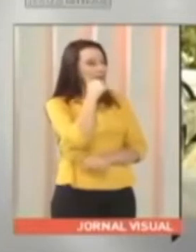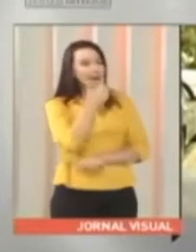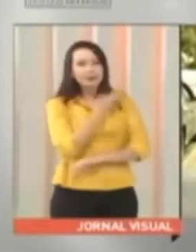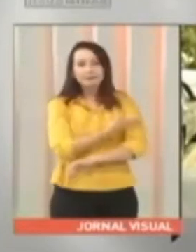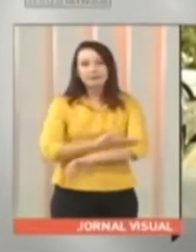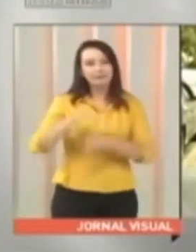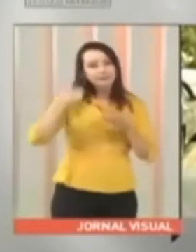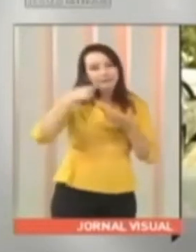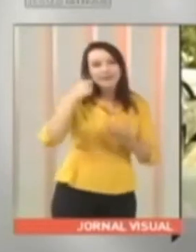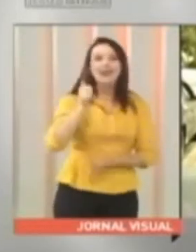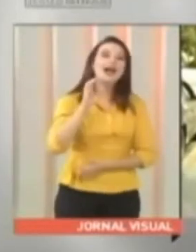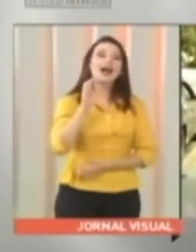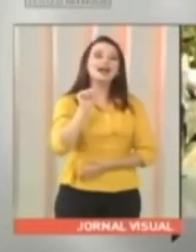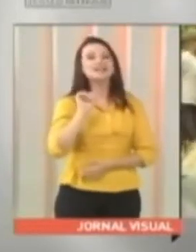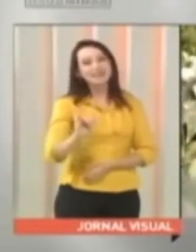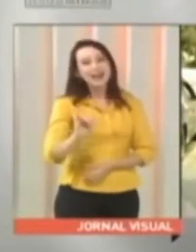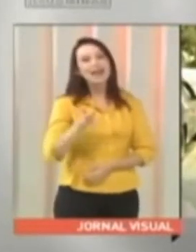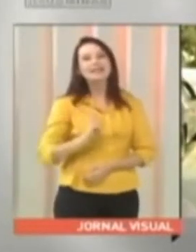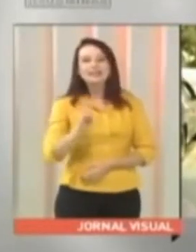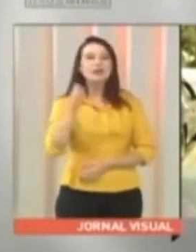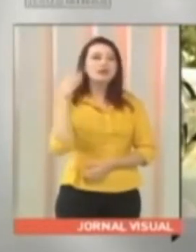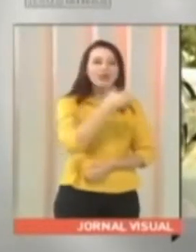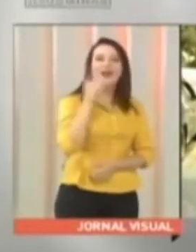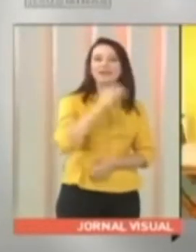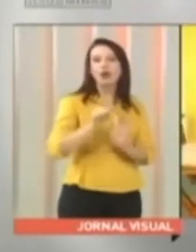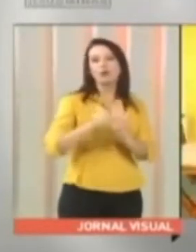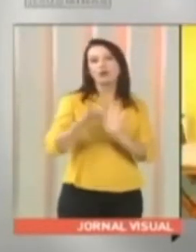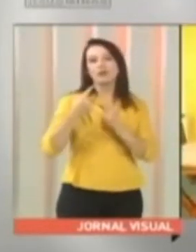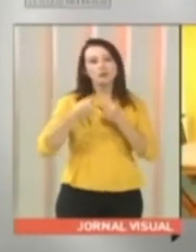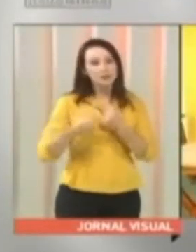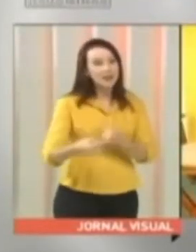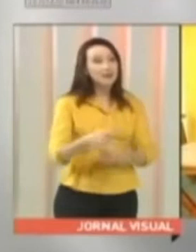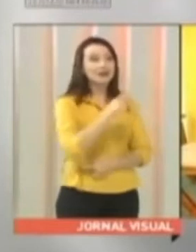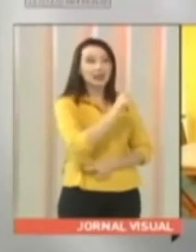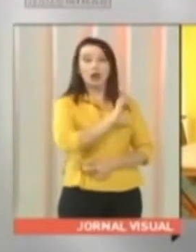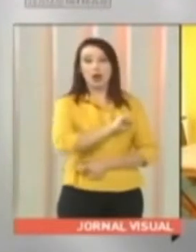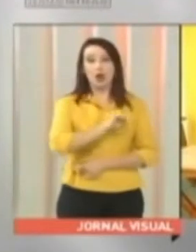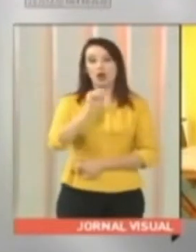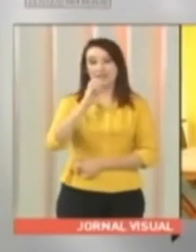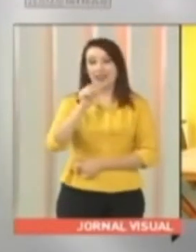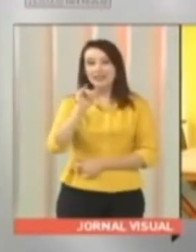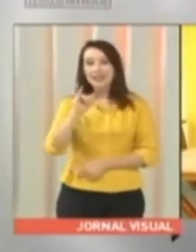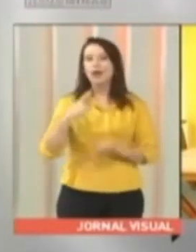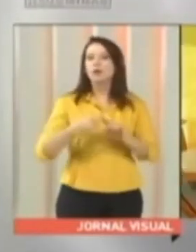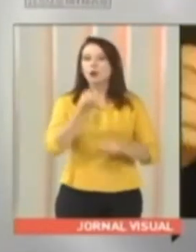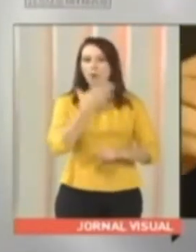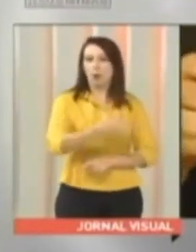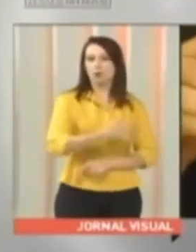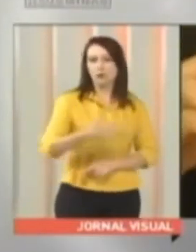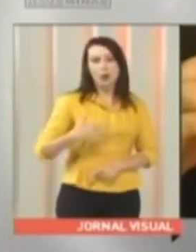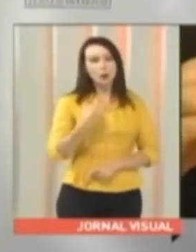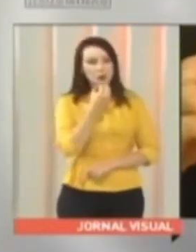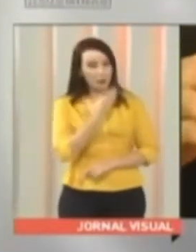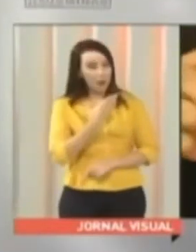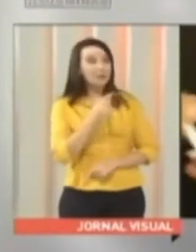Eu adoro açaí, já faz muito tempo que eu sempre venho aqui, toda semana eu aqui. Bom, eu gosto de tomar muito açaí porque ele é muito nutritivo, faz bem para a saúde.